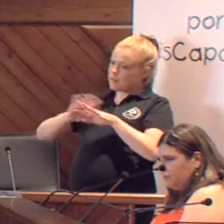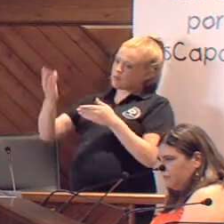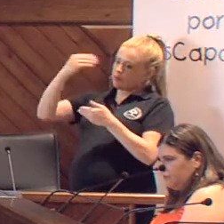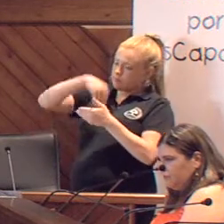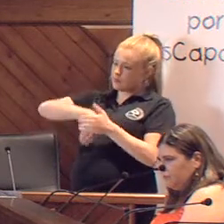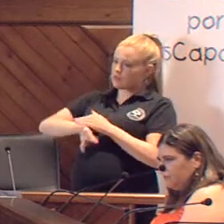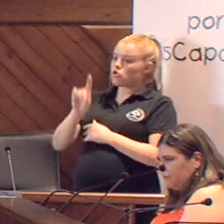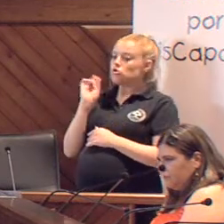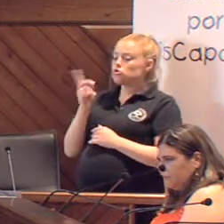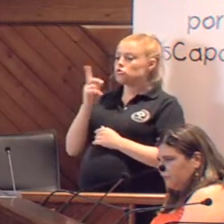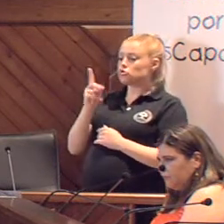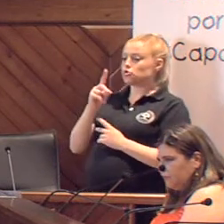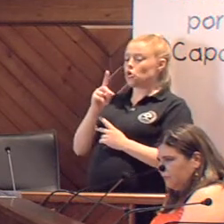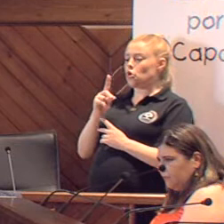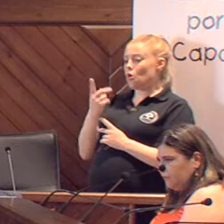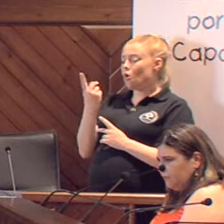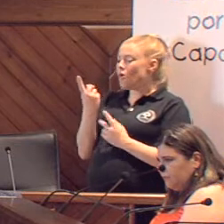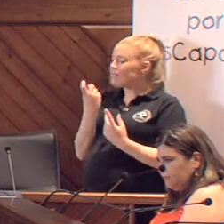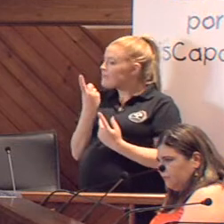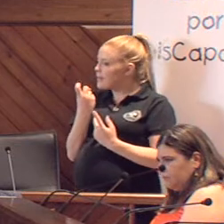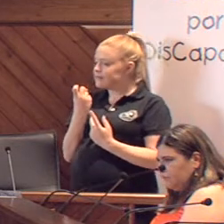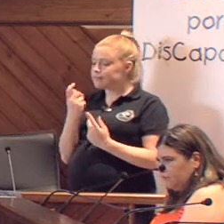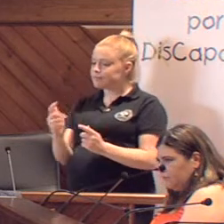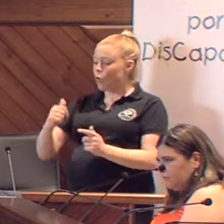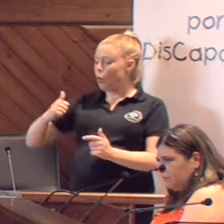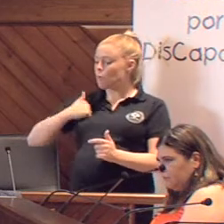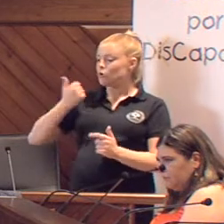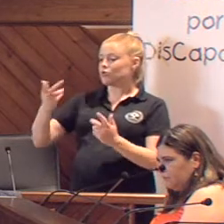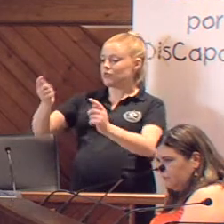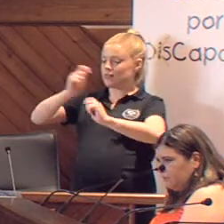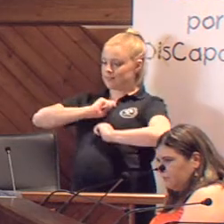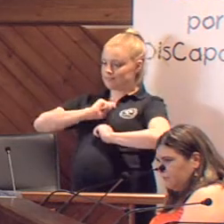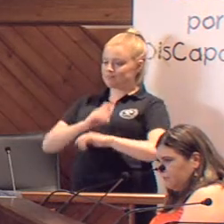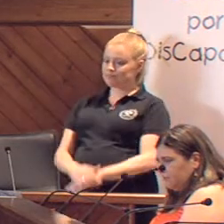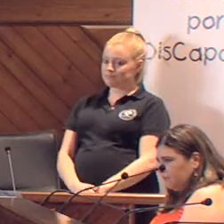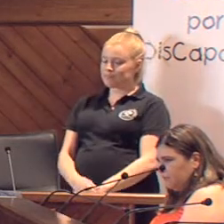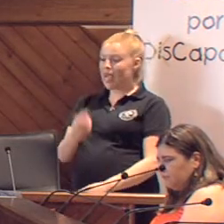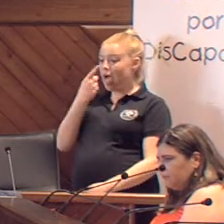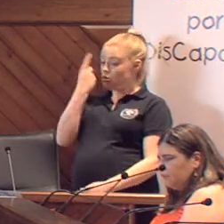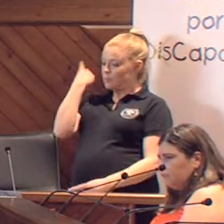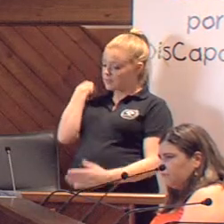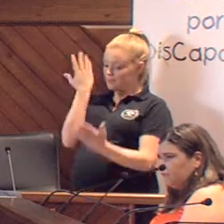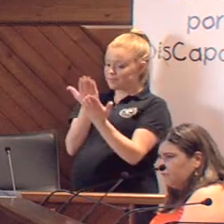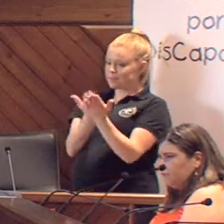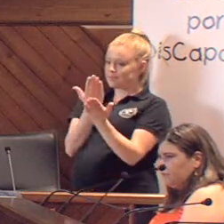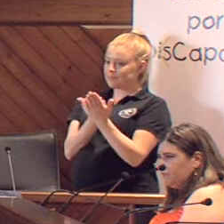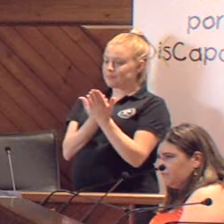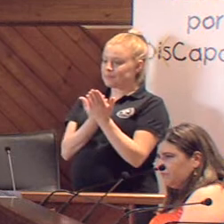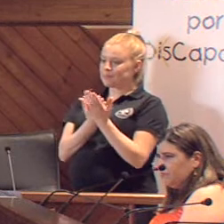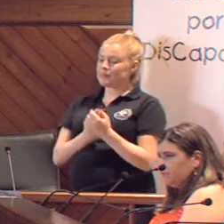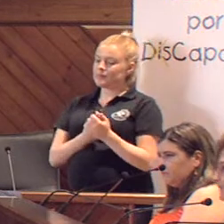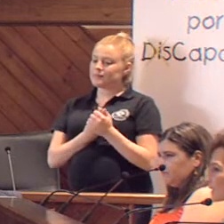Simplemente basta con darnos la oportunidad. Con respecto a la demanda del año pasado, quisimos